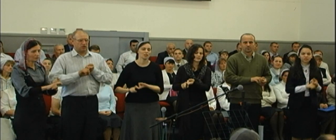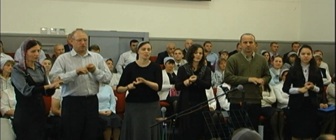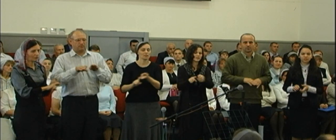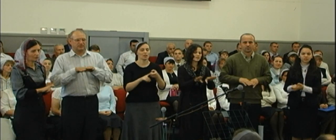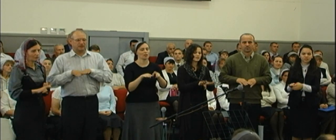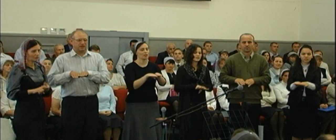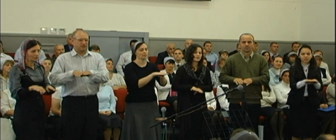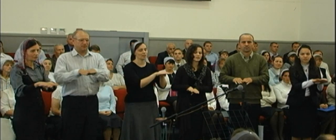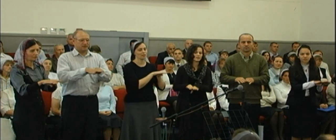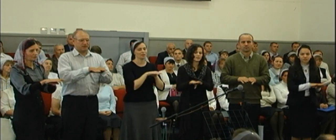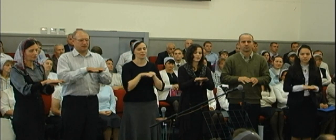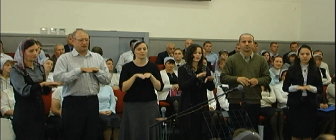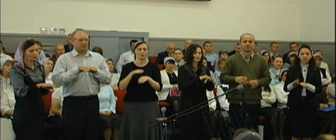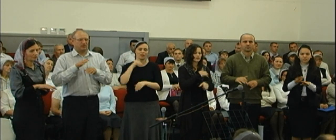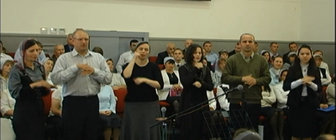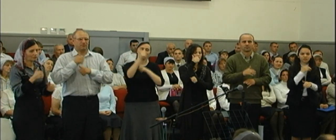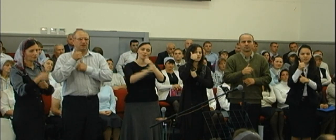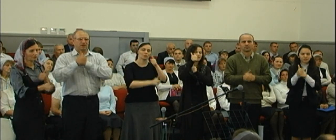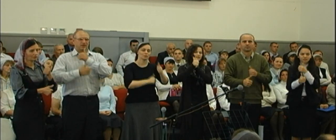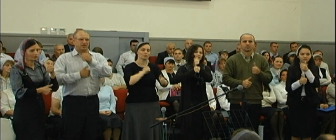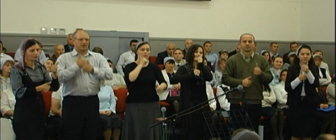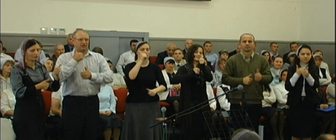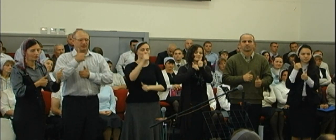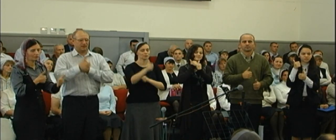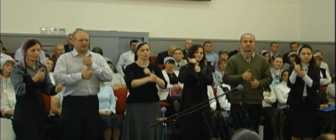во едином их хвале